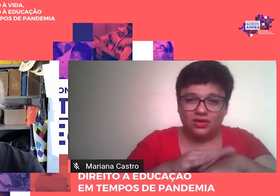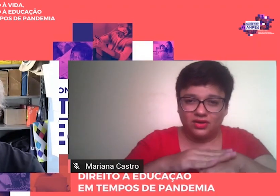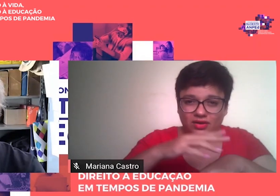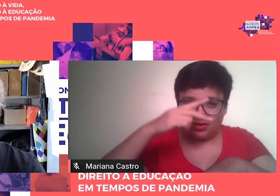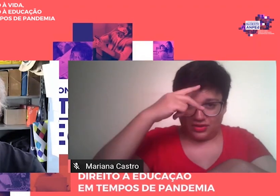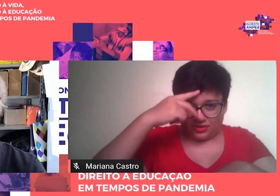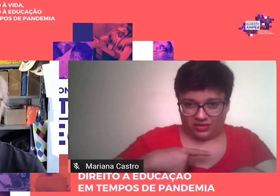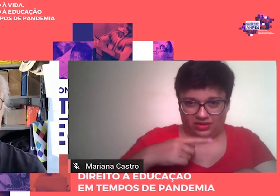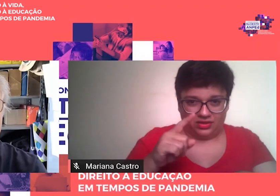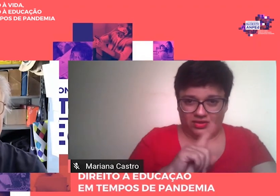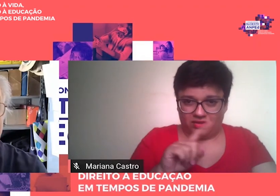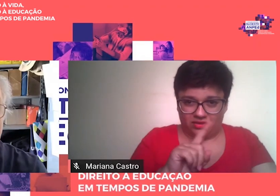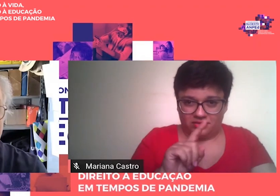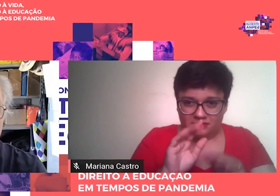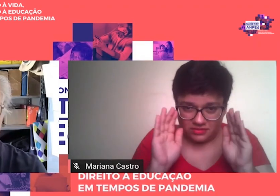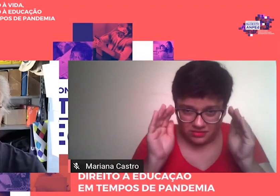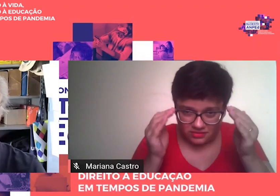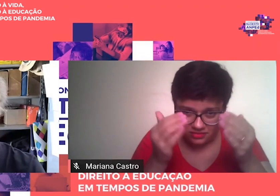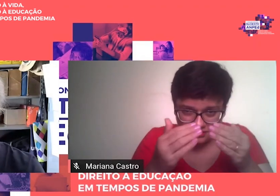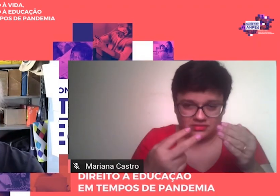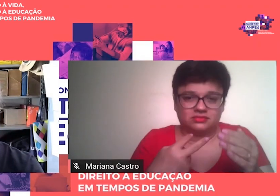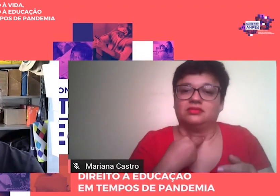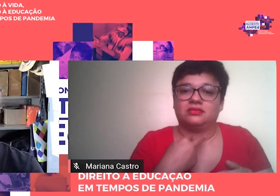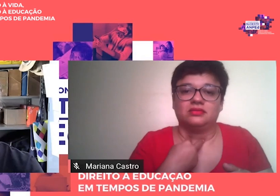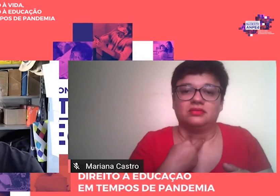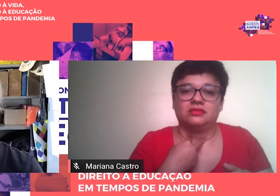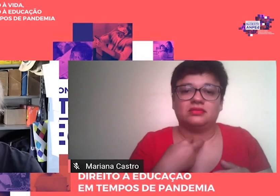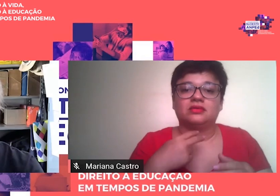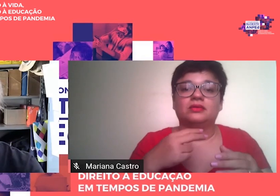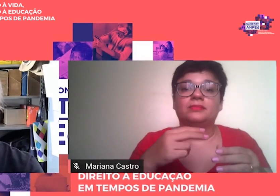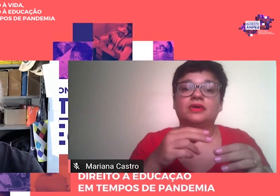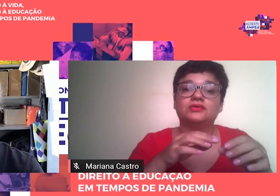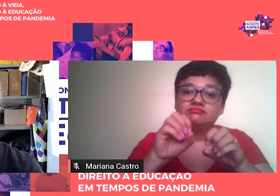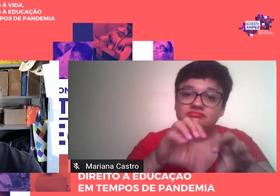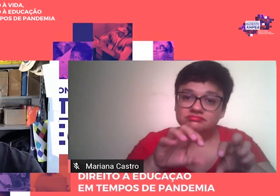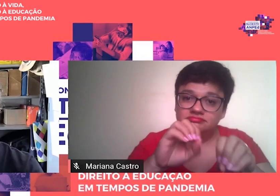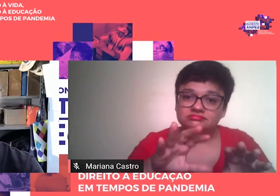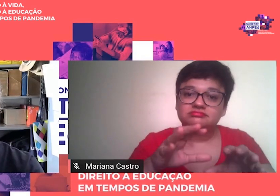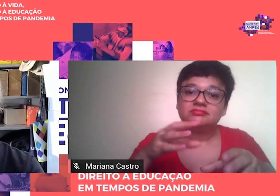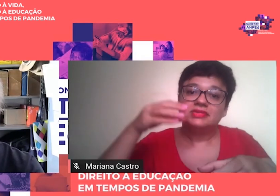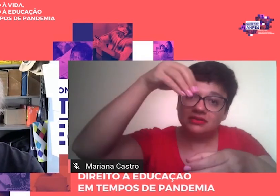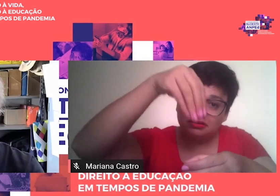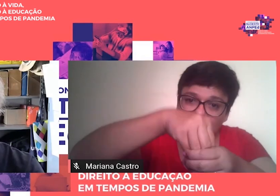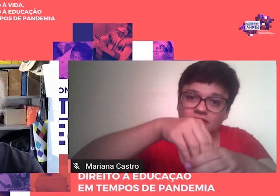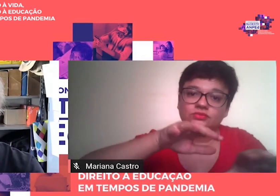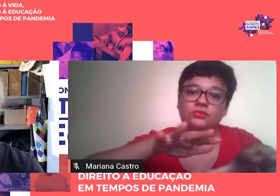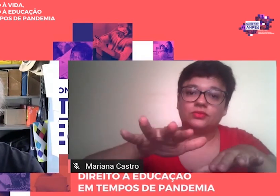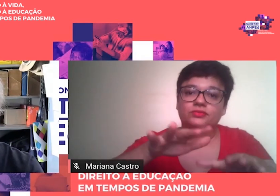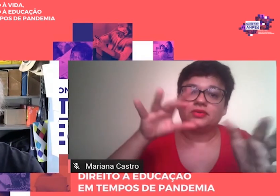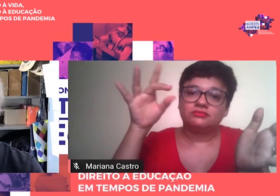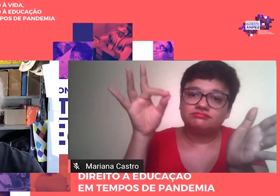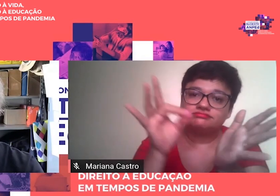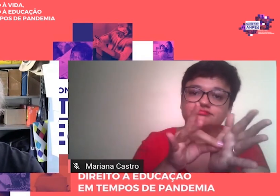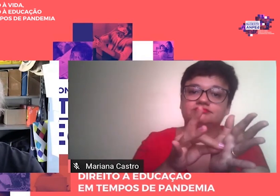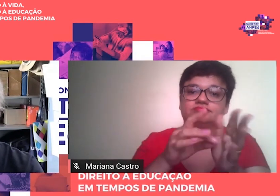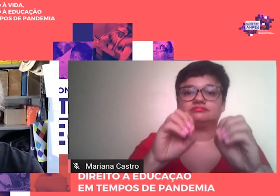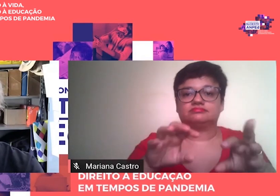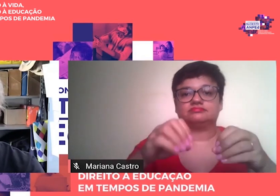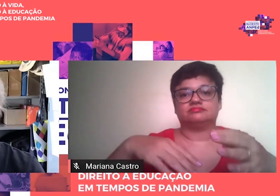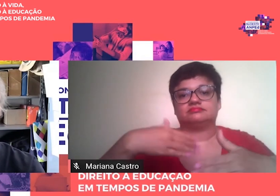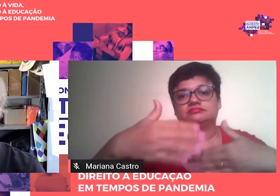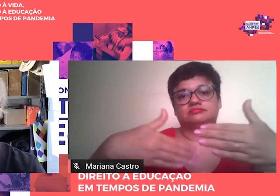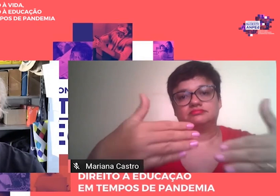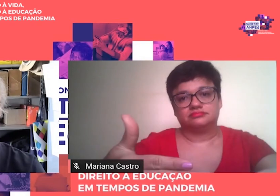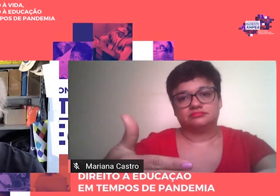forma como se encarnam no movimento real da educação, orientando, e mais do que isso,